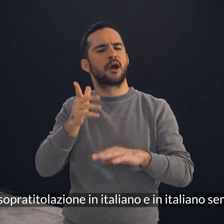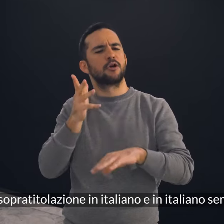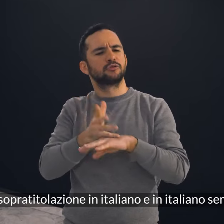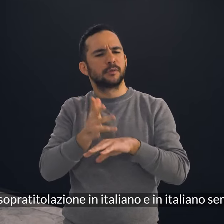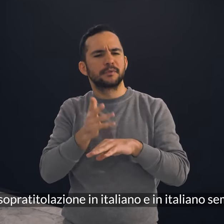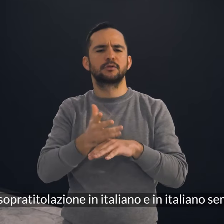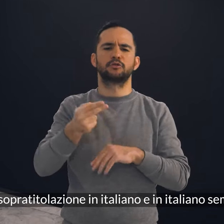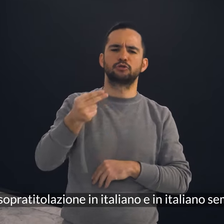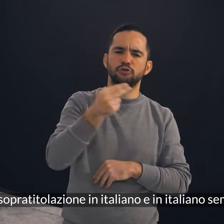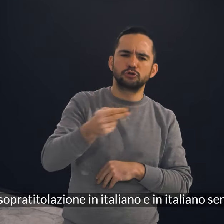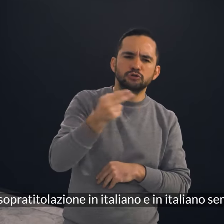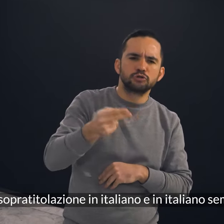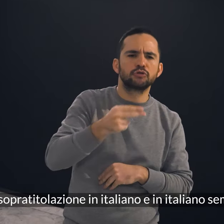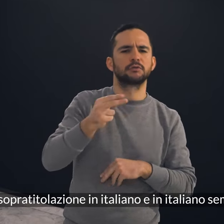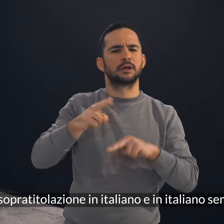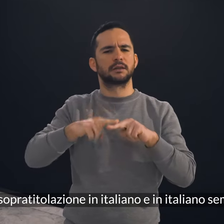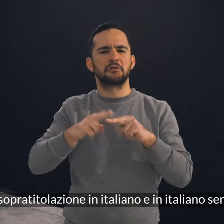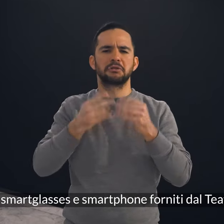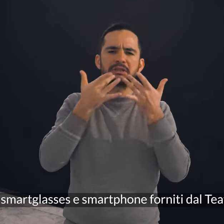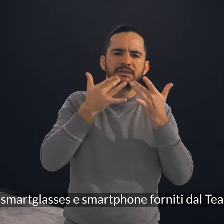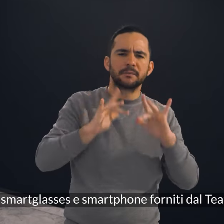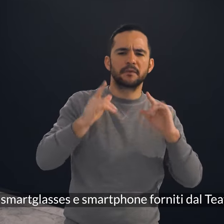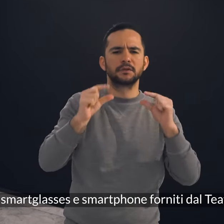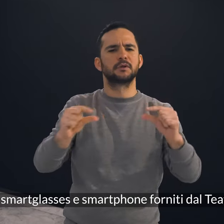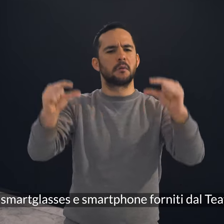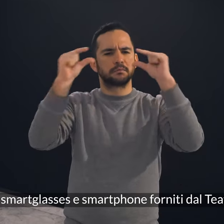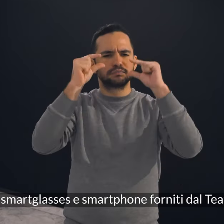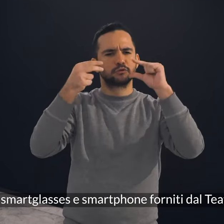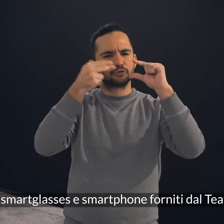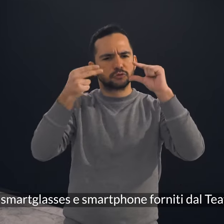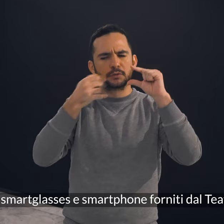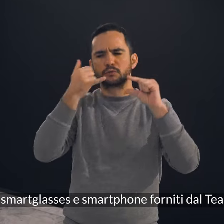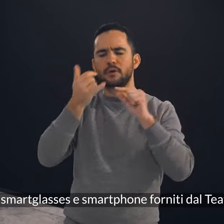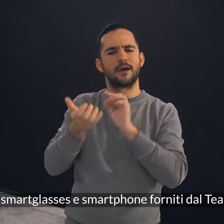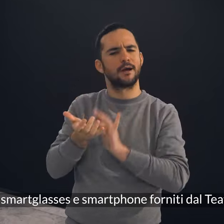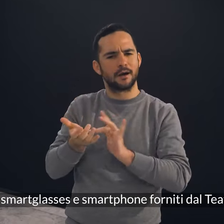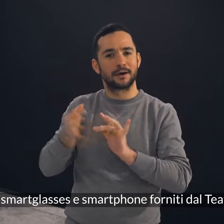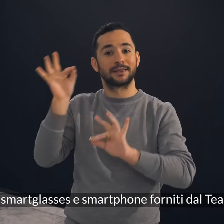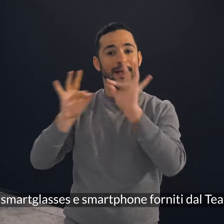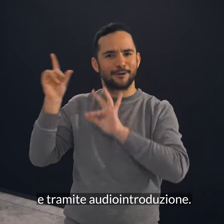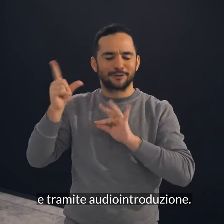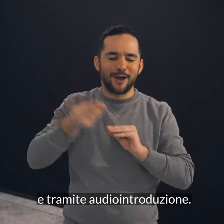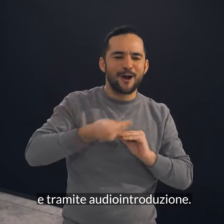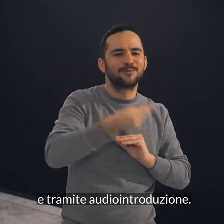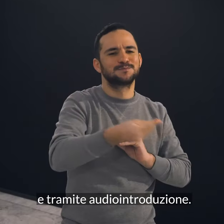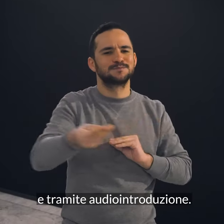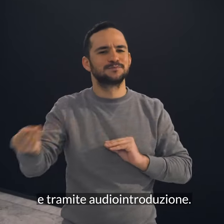in italiano e in italiano semplificato su smart glasses e smartphone forniti dal teatro e tramite audio